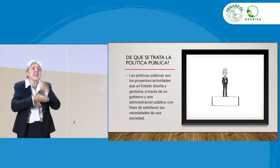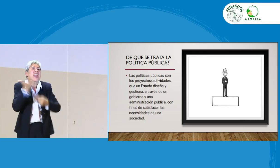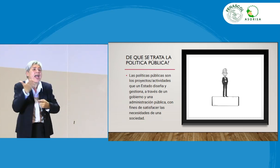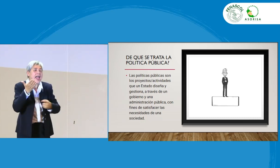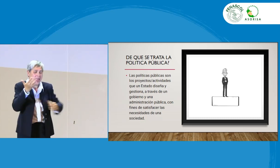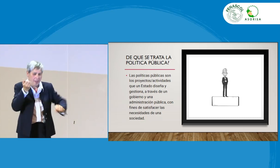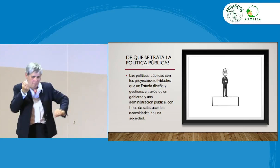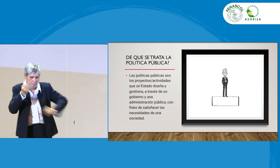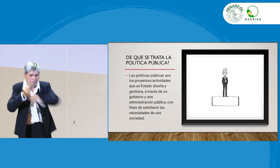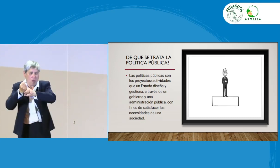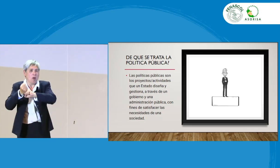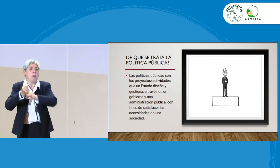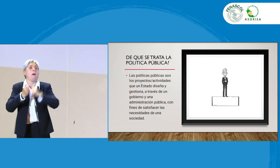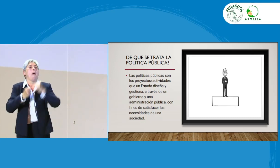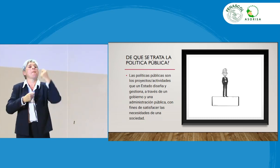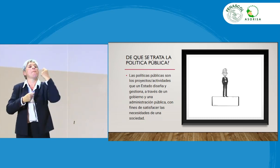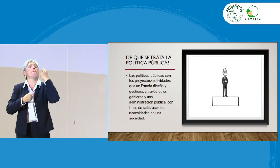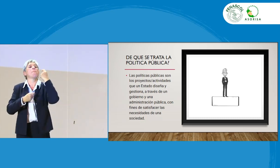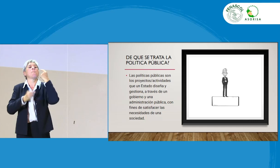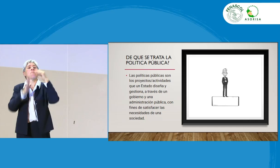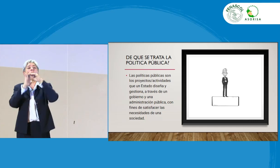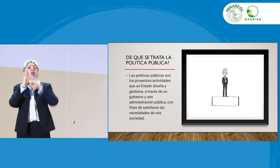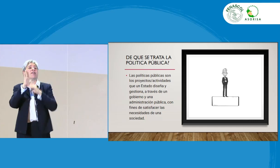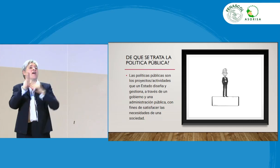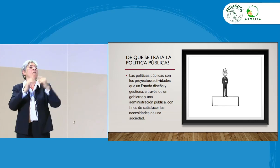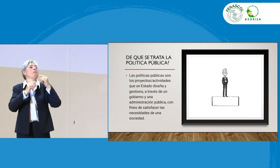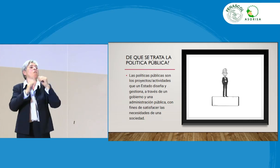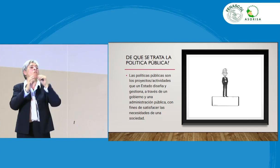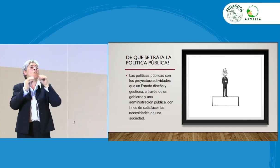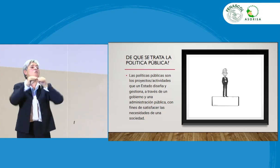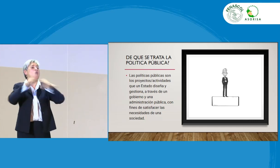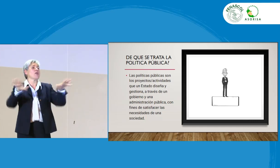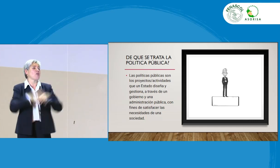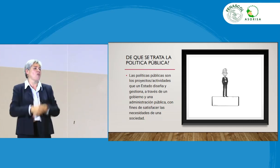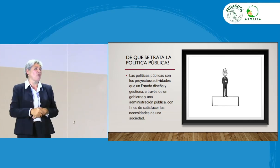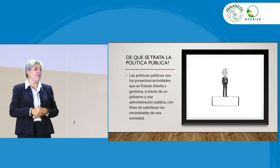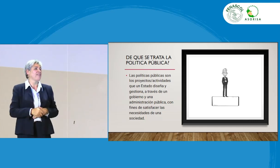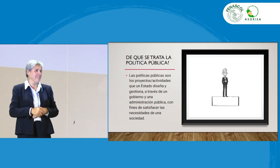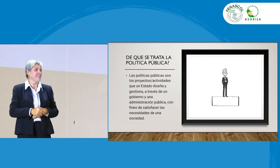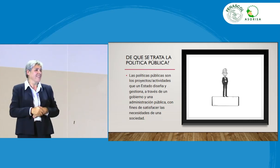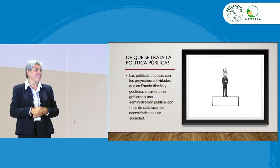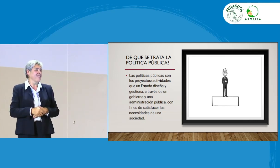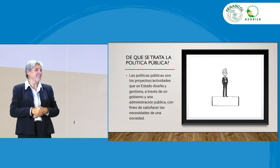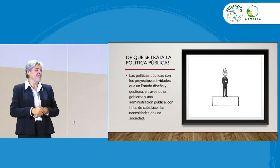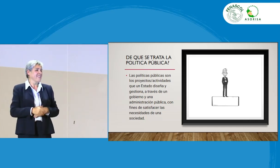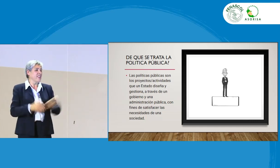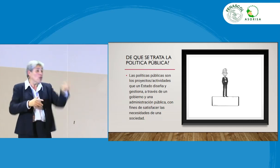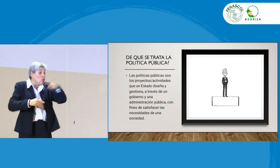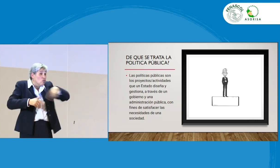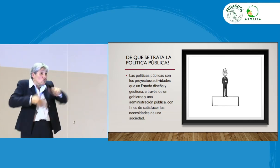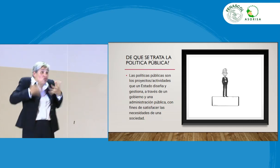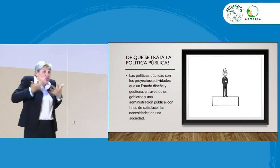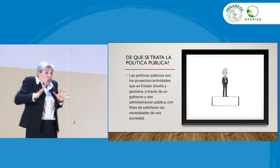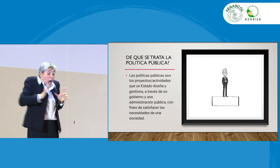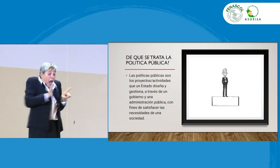esta apoya, aporta a la política pública. Claro que sí. Nosotros ya tenemos esta ley.